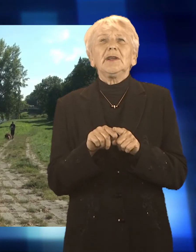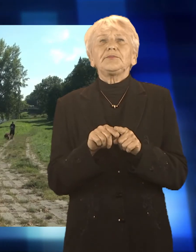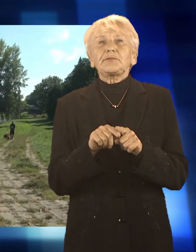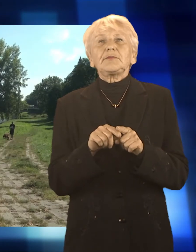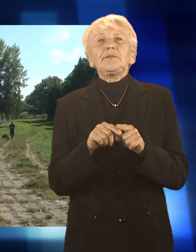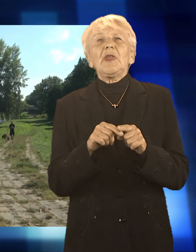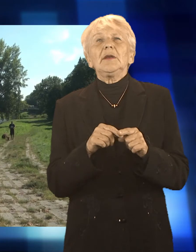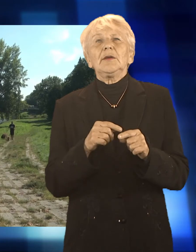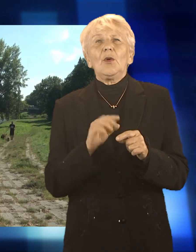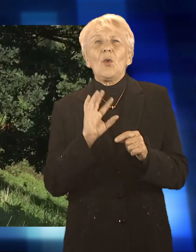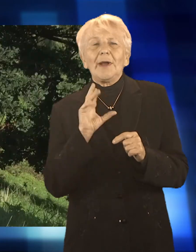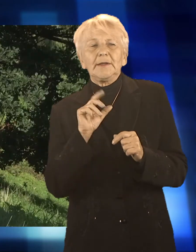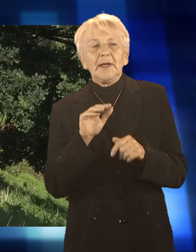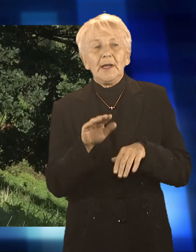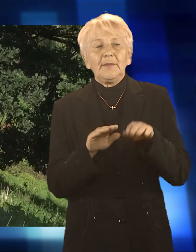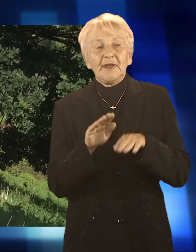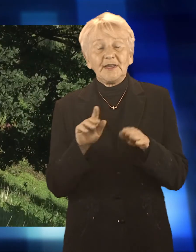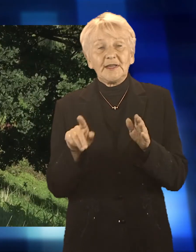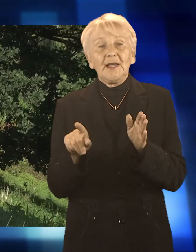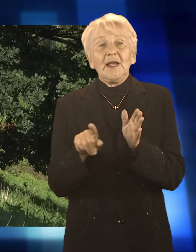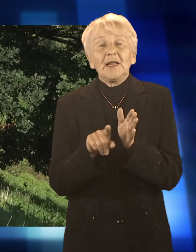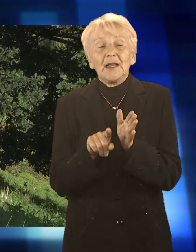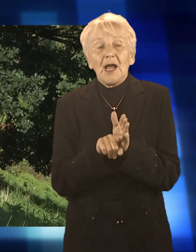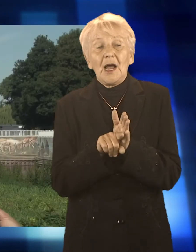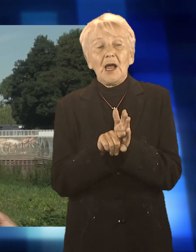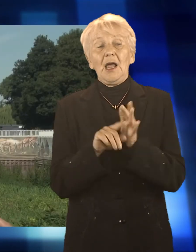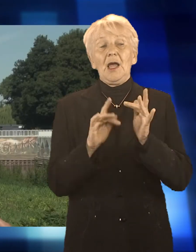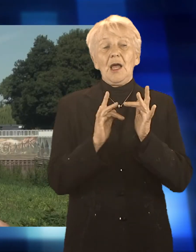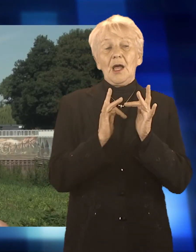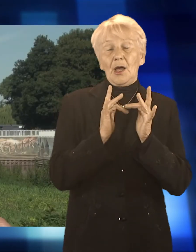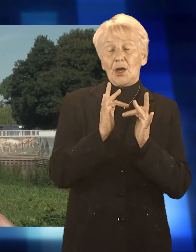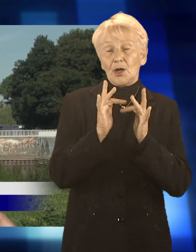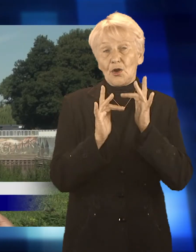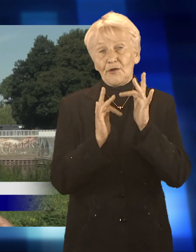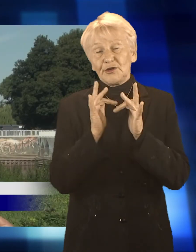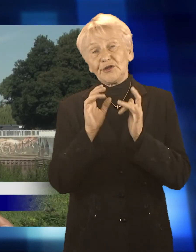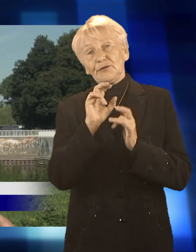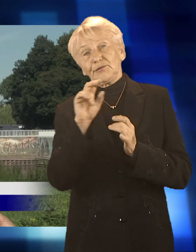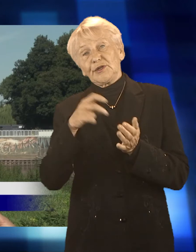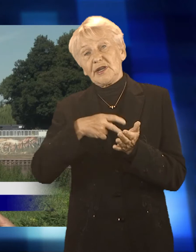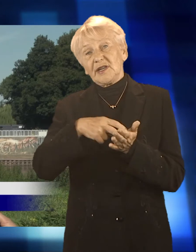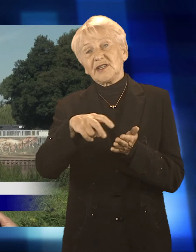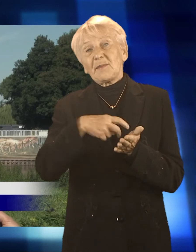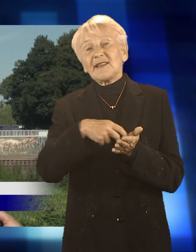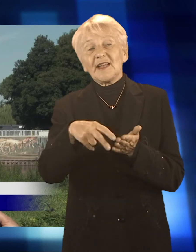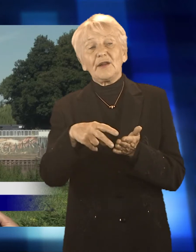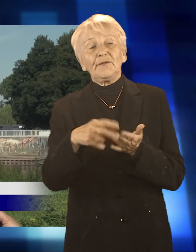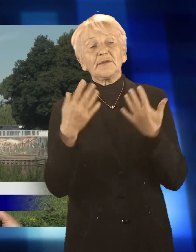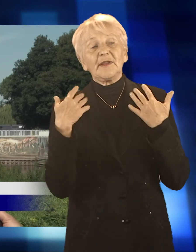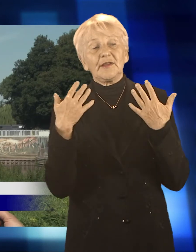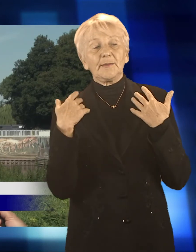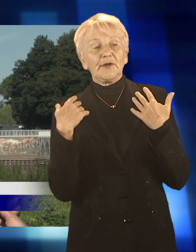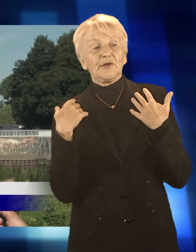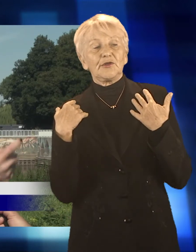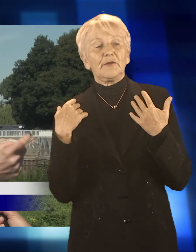wydeptaną przez przypadkowych spacerowiczów częścią tego terenu. Powstaną dwa ciągi, pieszo-rowerowe, tak naprawdę ścieżka rowerowa po koronie wałów